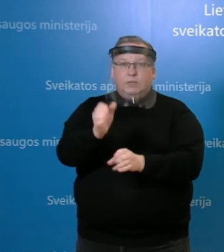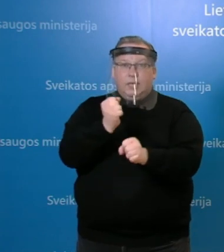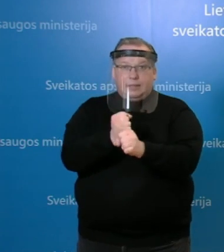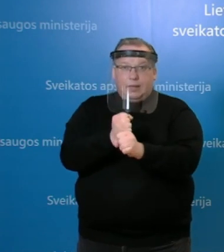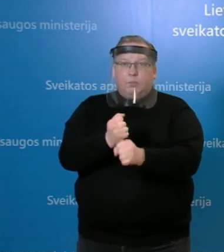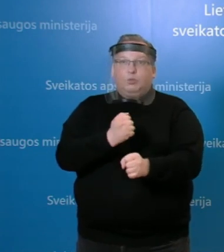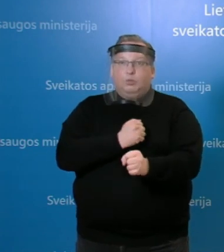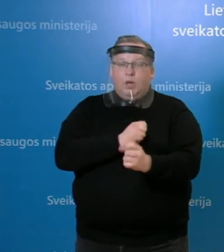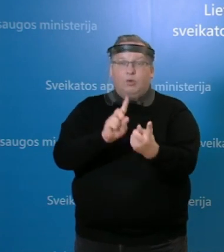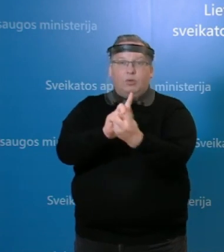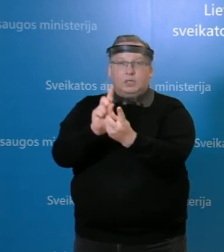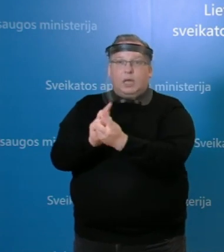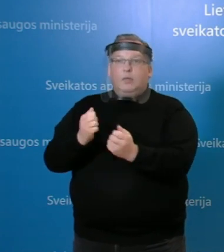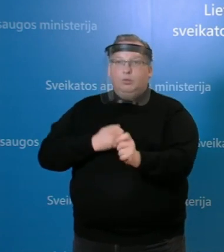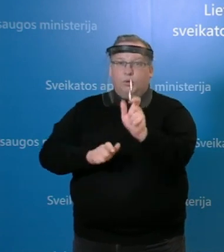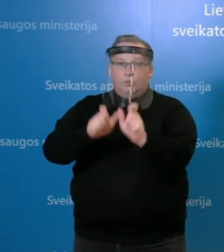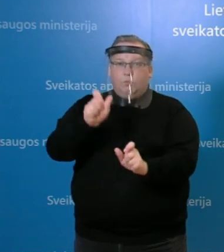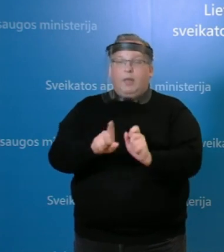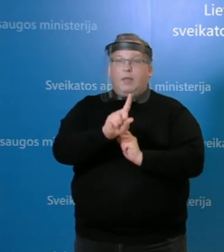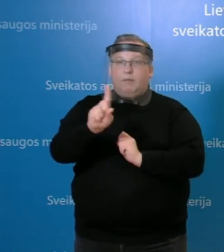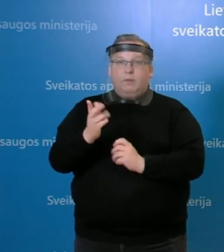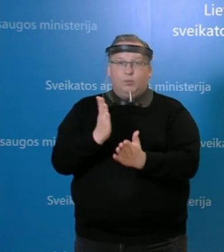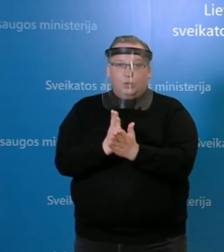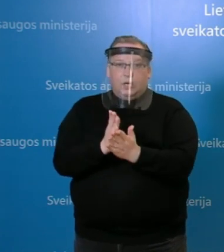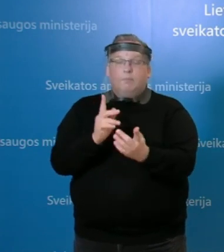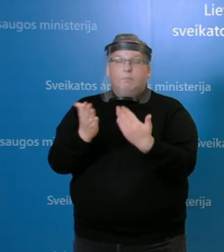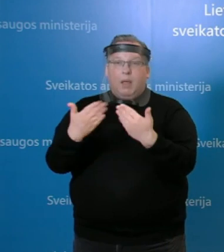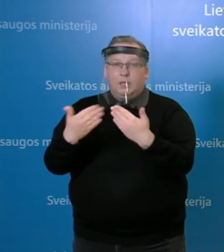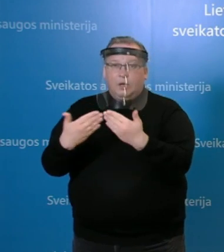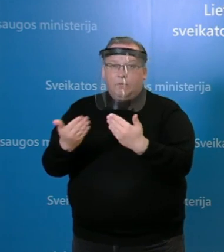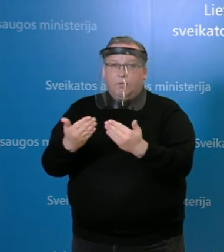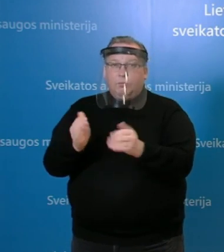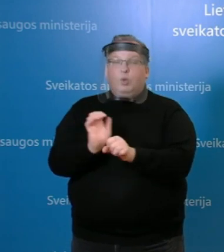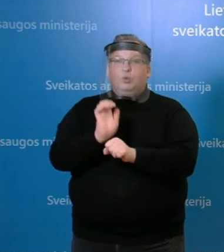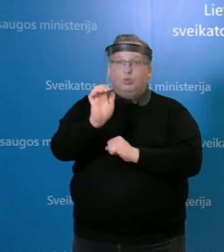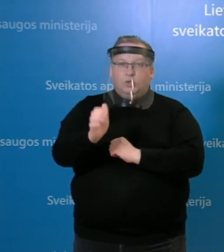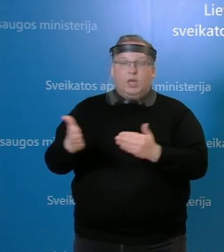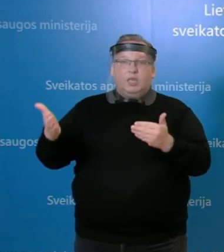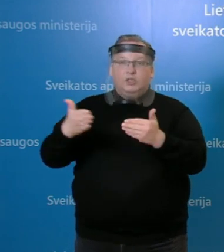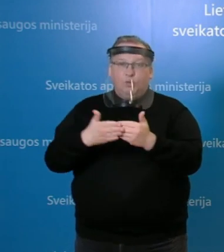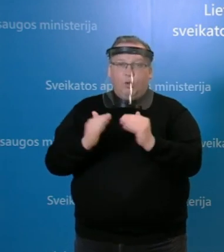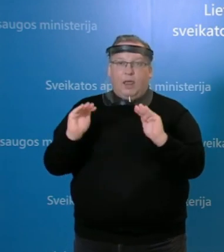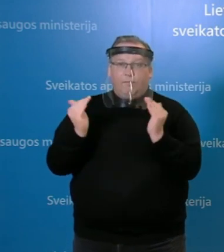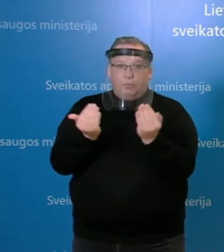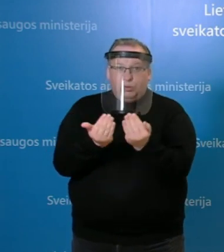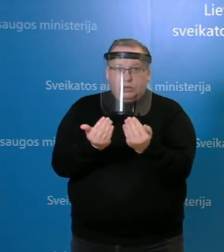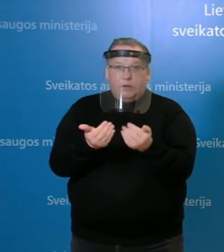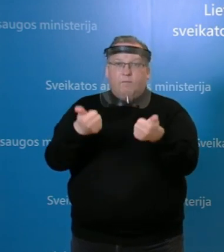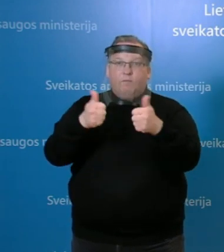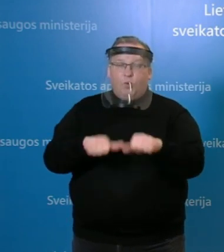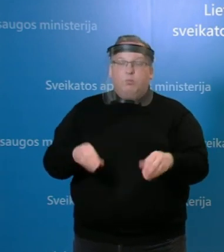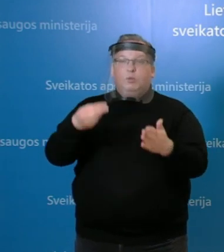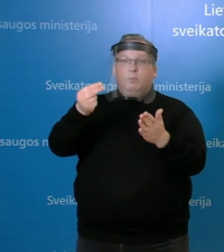sąlytų turėjo asmenis, su jais kiekvienu yra bentraujama, siunčiamos izolėjimas informos, kad asmenis pasirašytų,